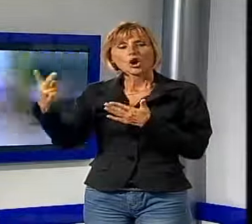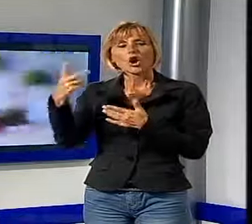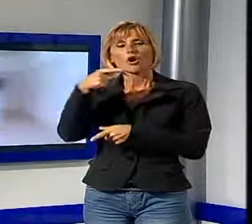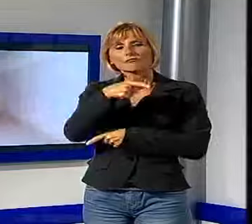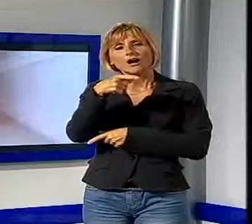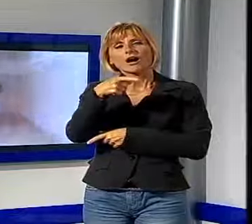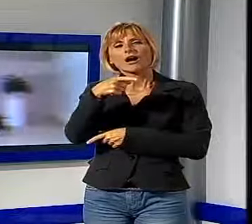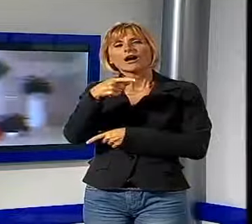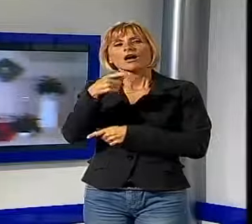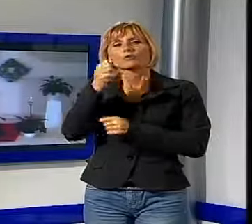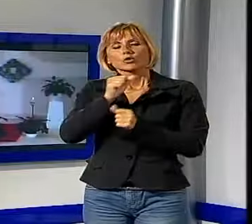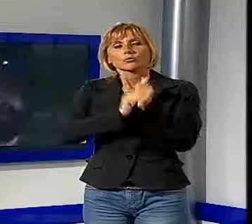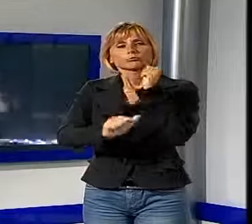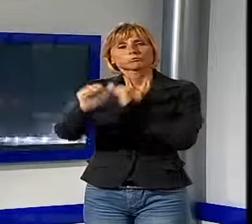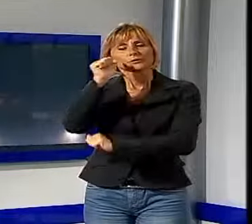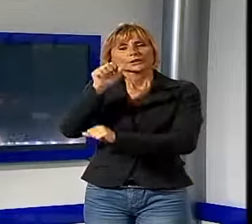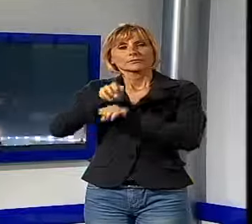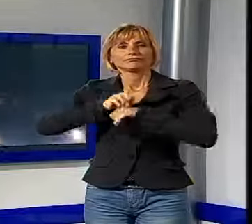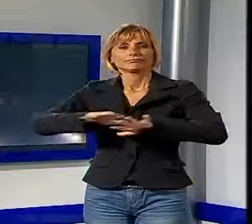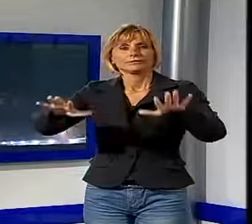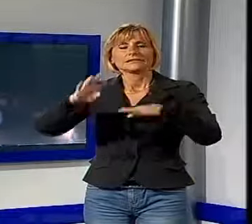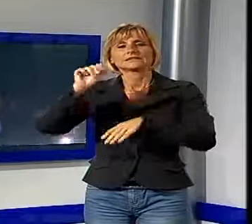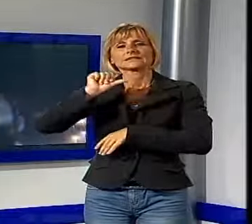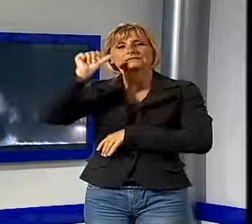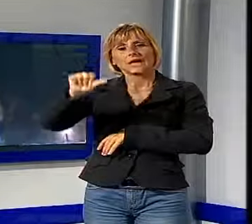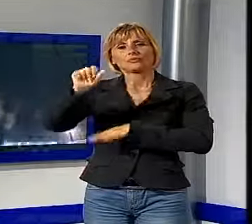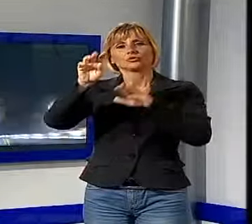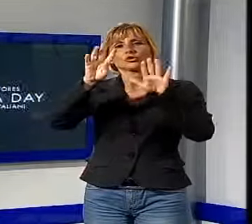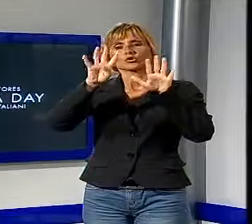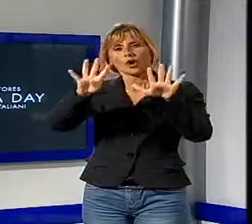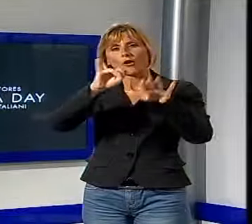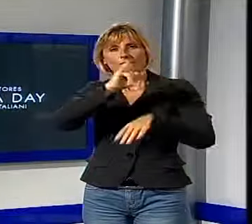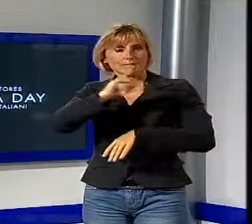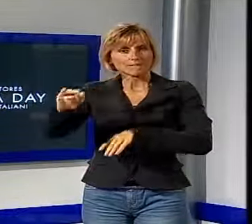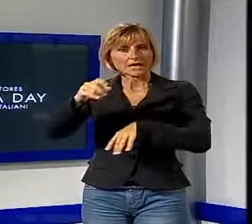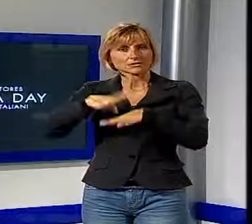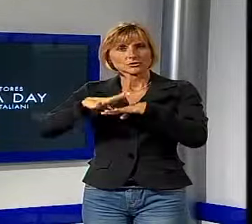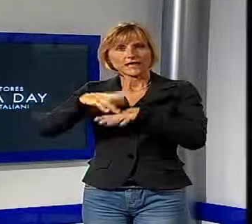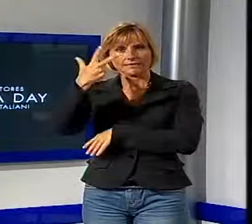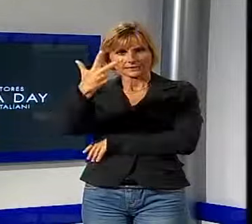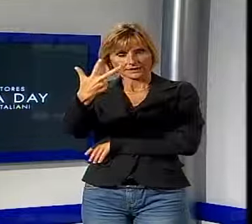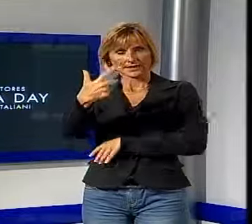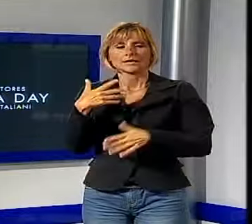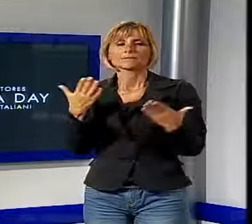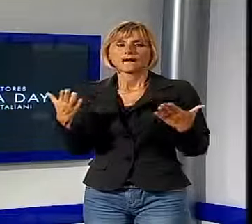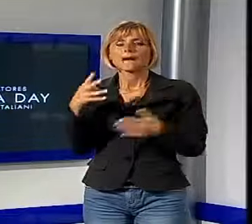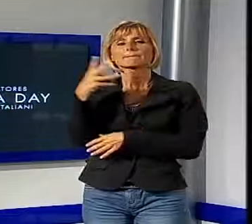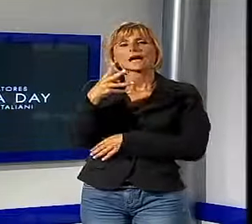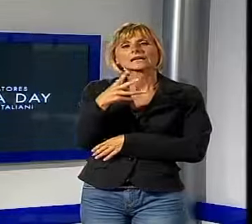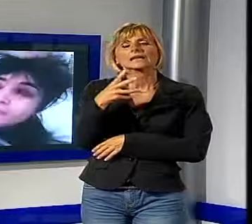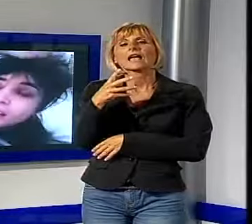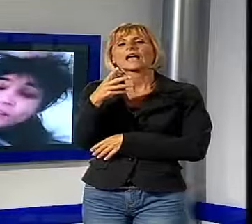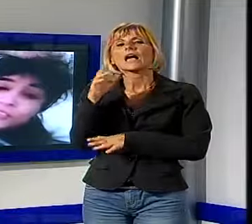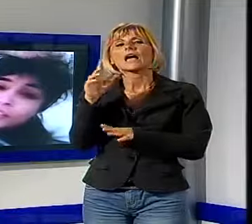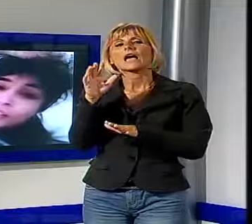Prima della proiezione, in programma questo sabato alle 21.30 su Rai 3. Ma comunque vada, per Marina, informatica lucchese,